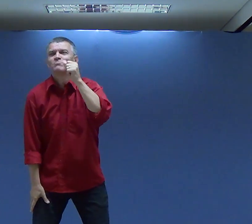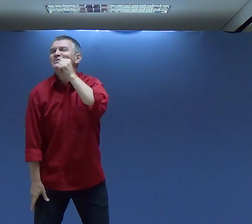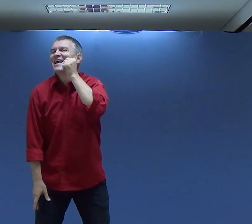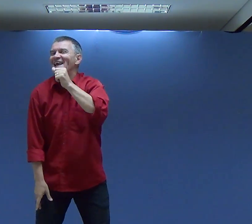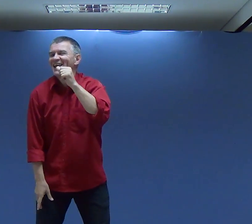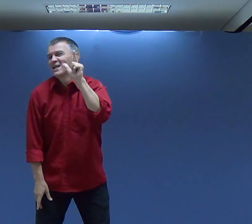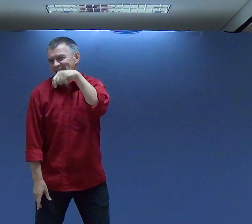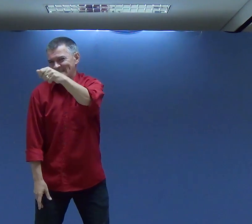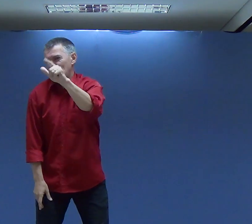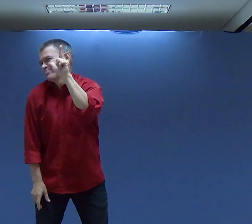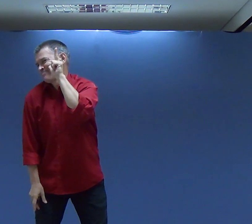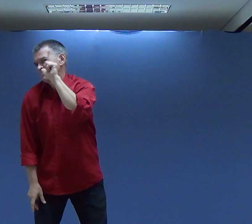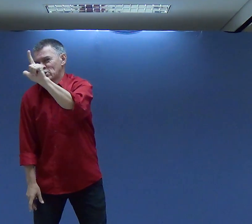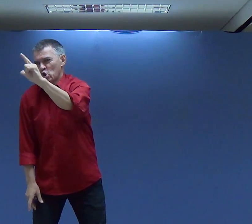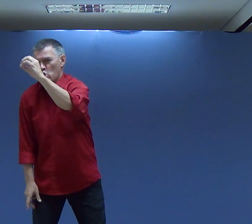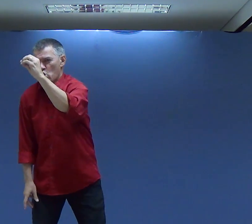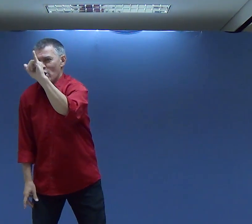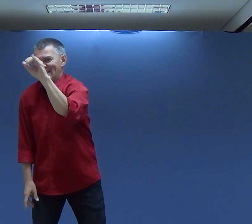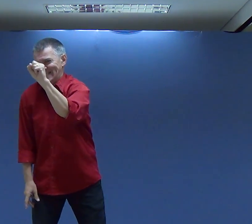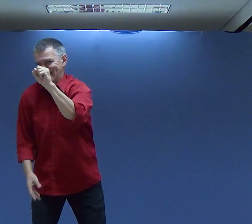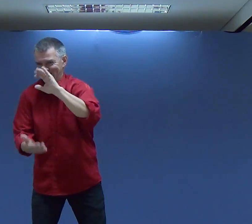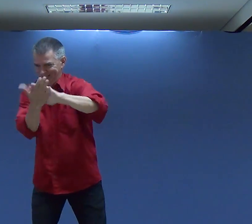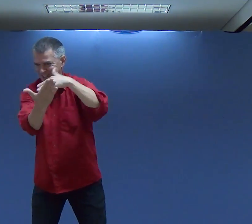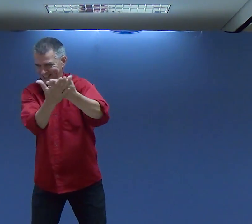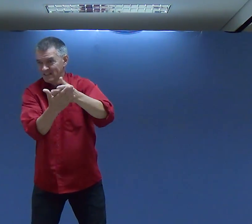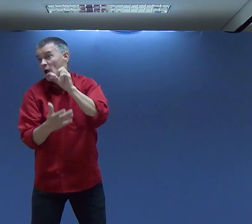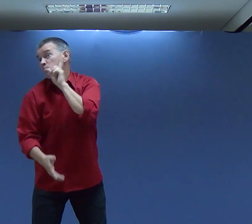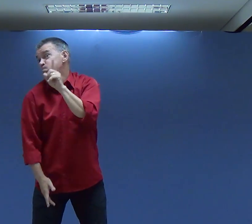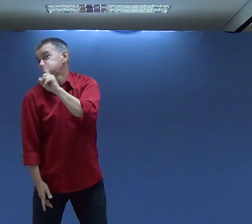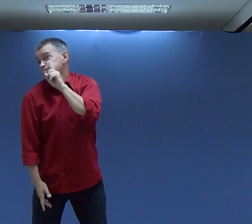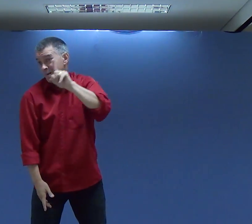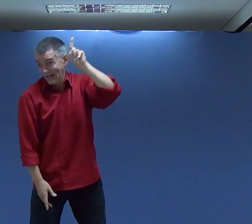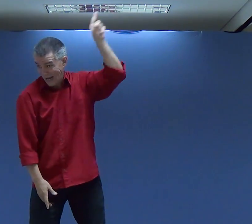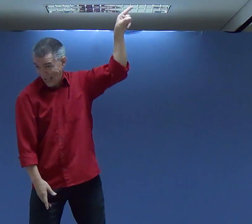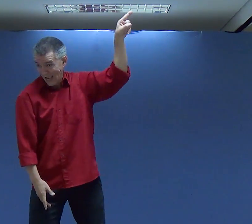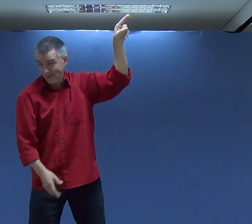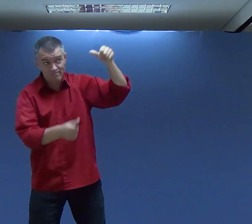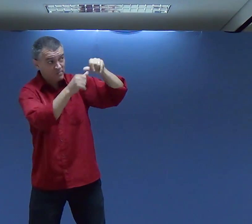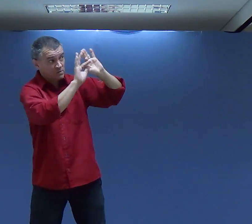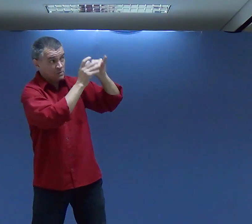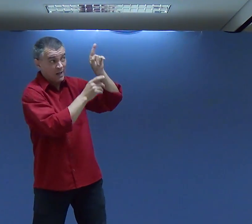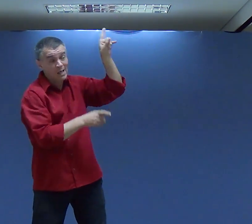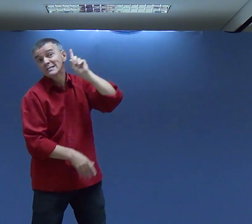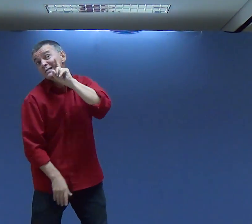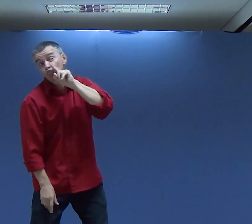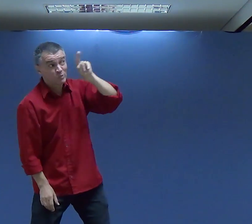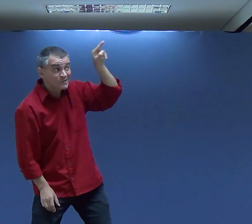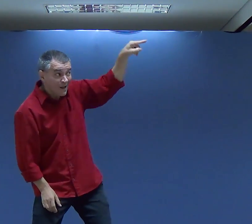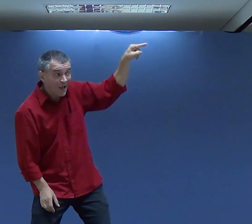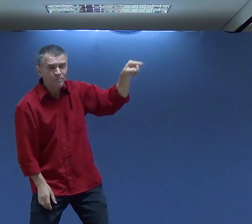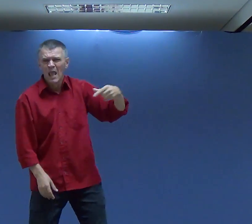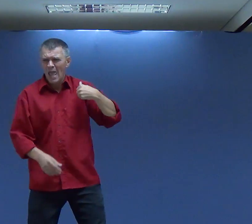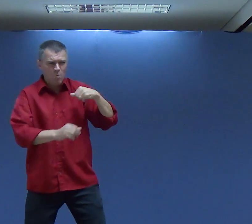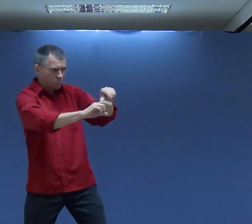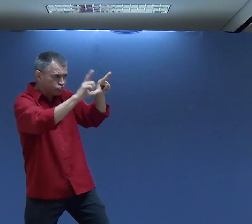Tem um homem Uma moça Intérprete Ela O nome dela Era Luiz Ela